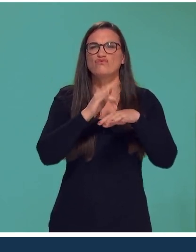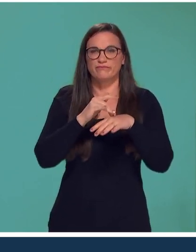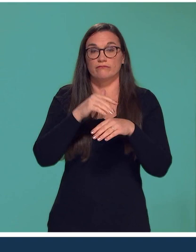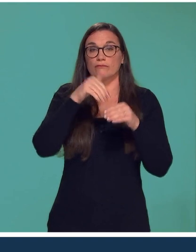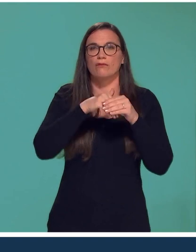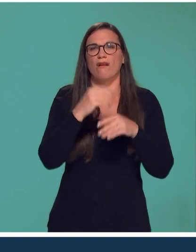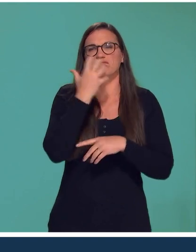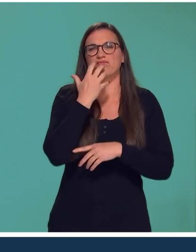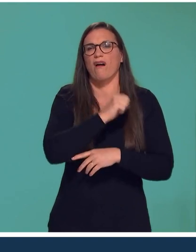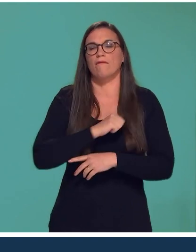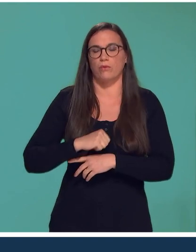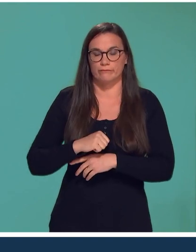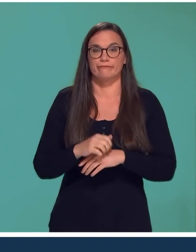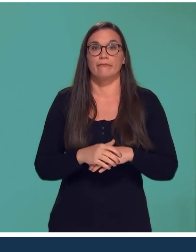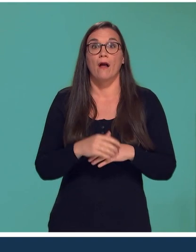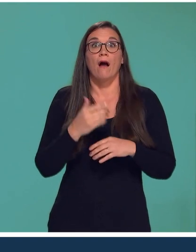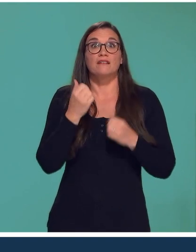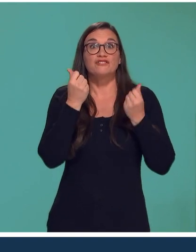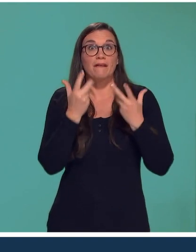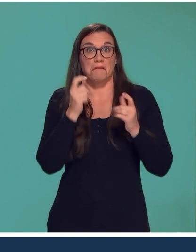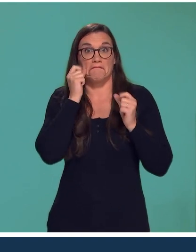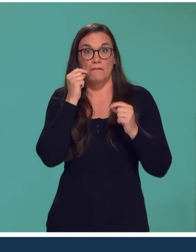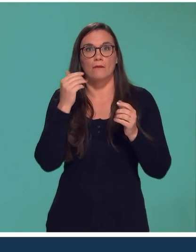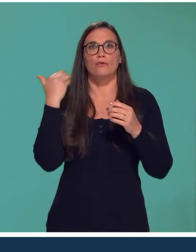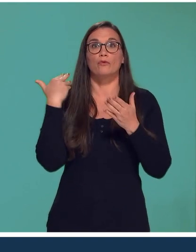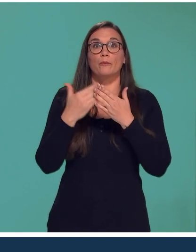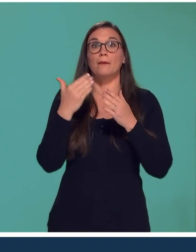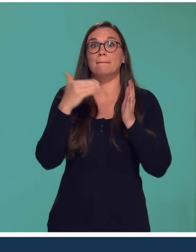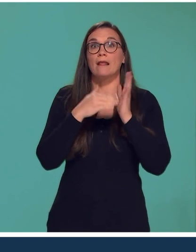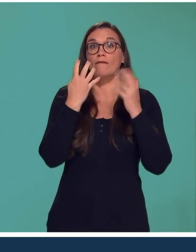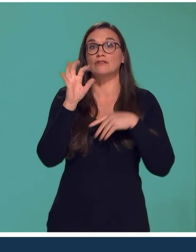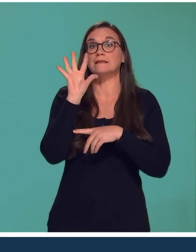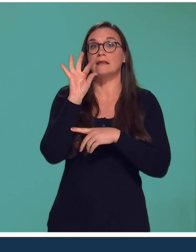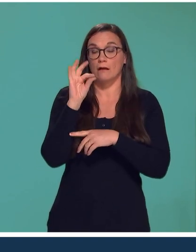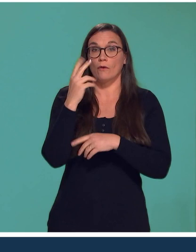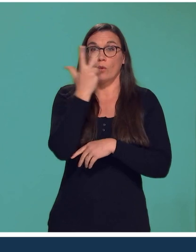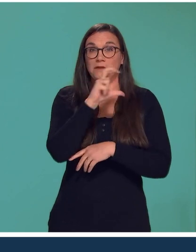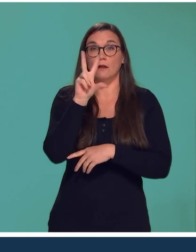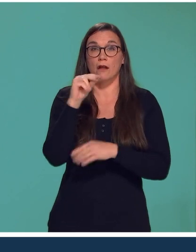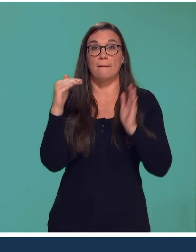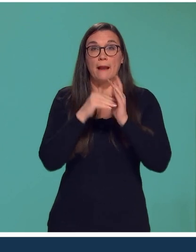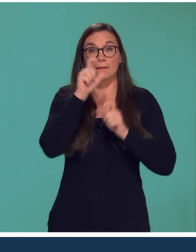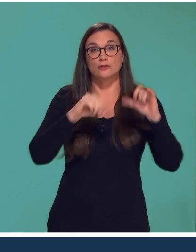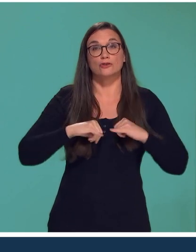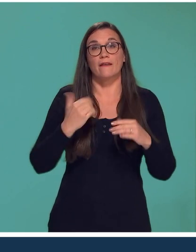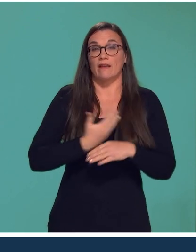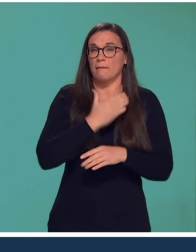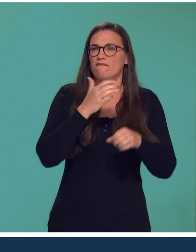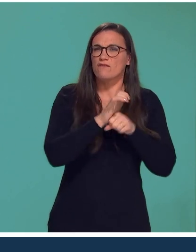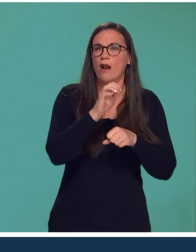Les chiffres sont stupéfiants. Depuis 1950, 330 000 jeunes ont été victimes de viols et d'agressions